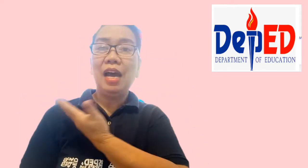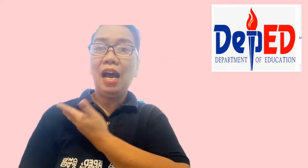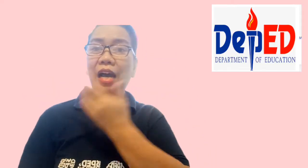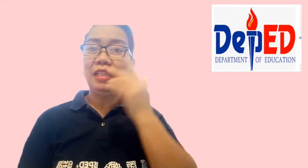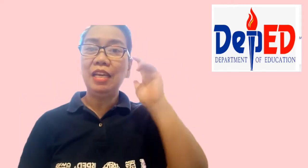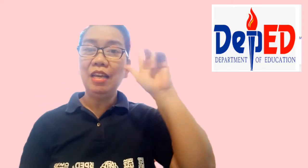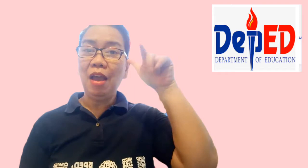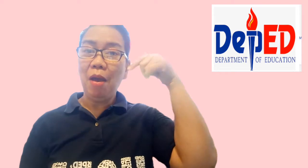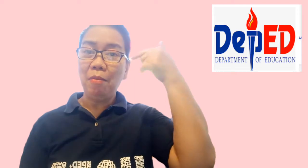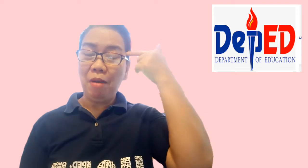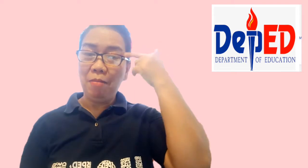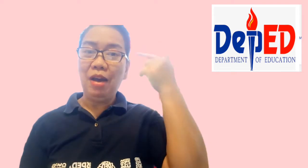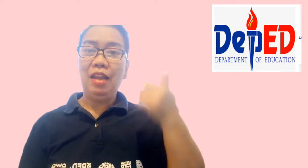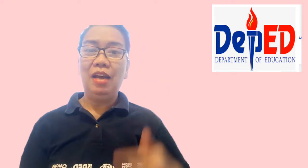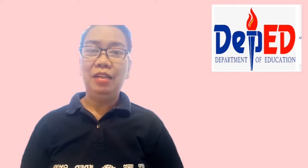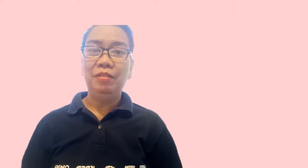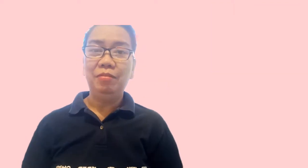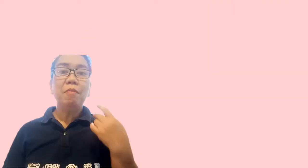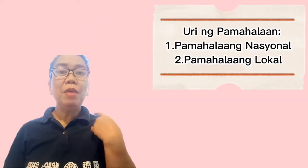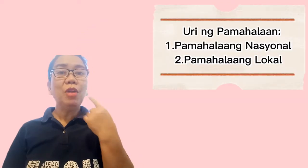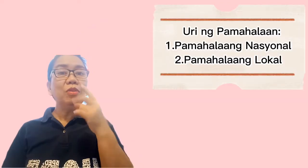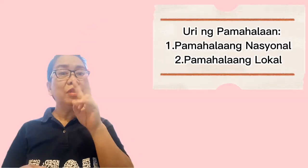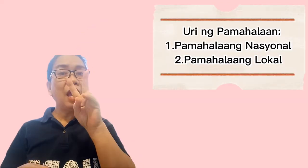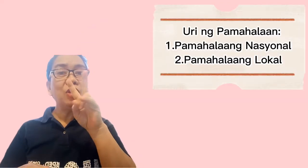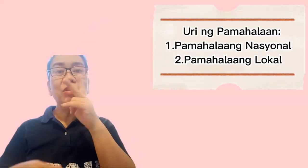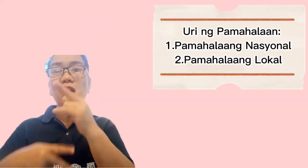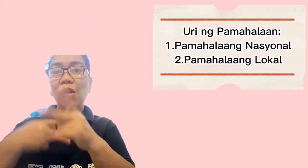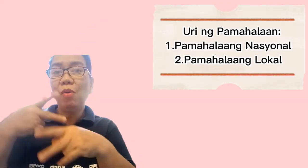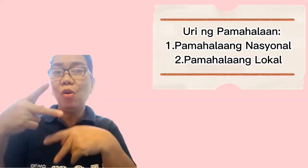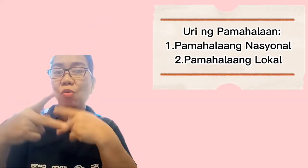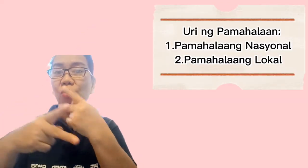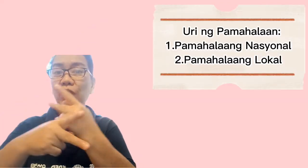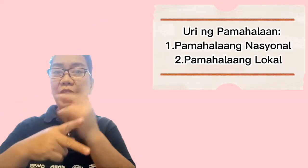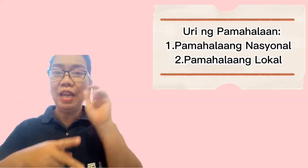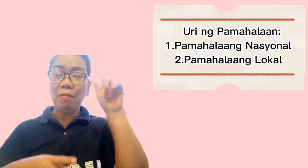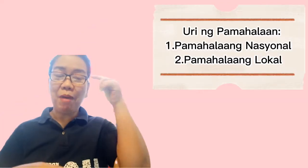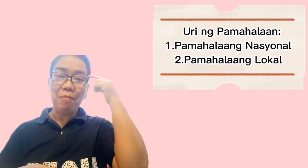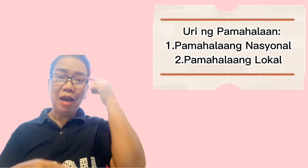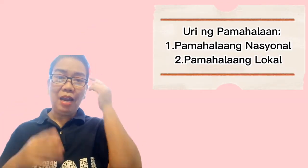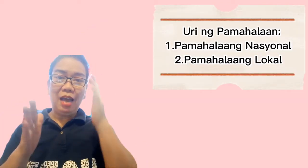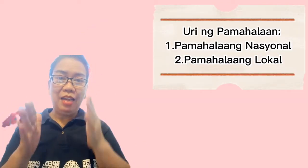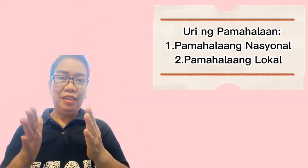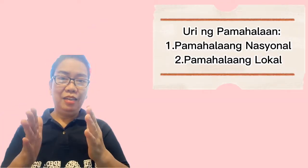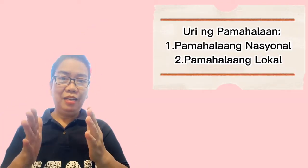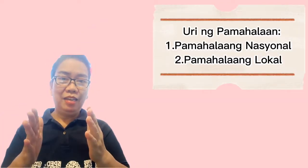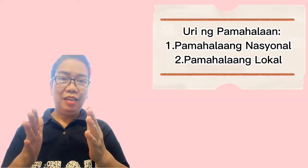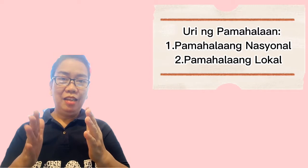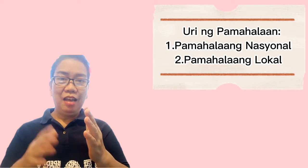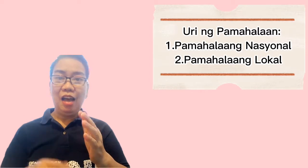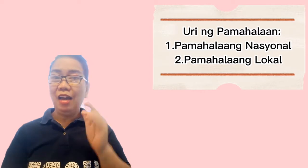ating pamahalaan. Meron tayong dalawang uri ng pamahalaan. Ang